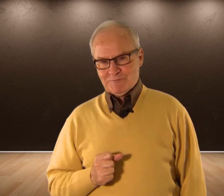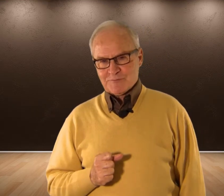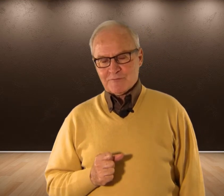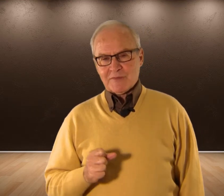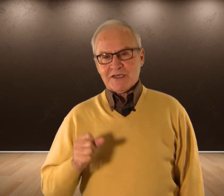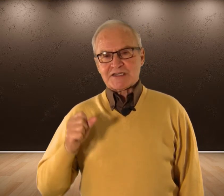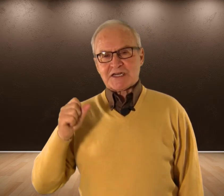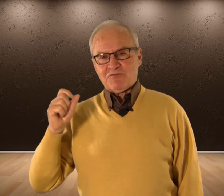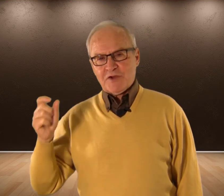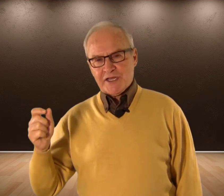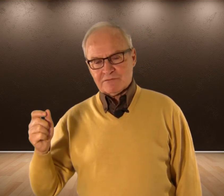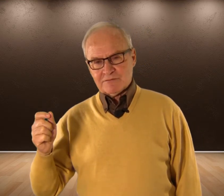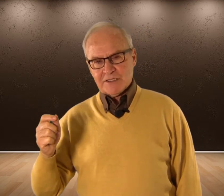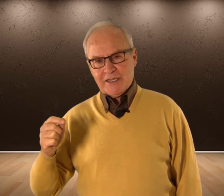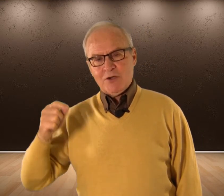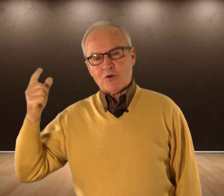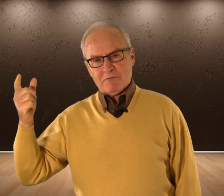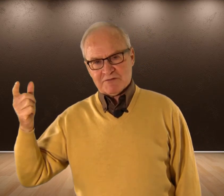Se refugiaron En un hombre